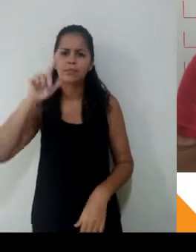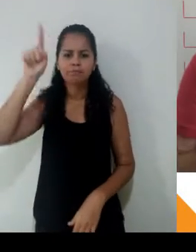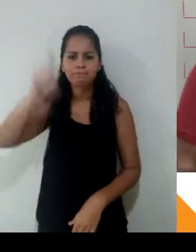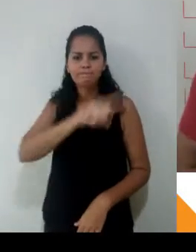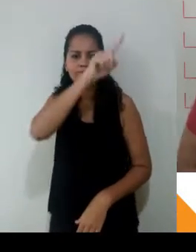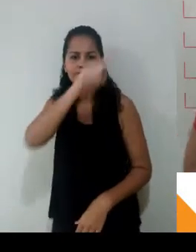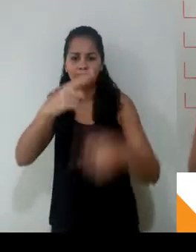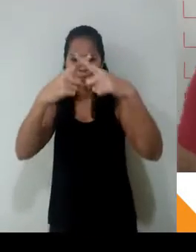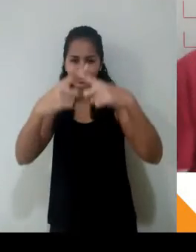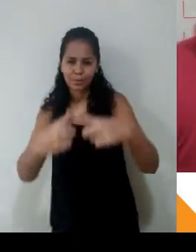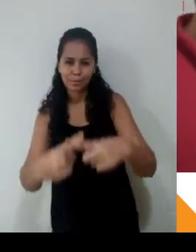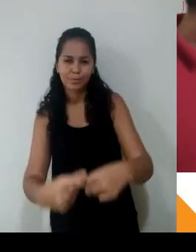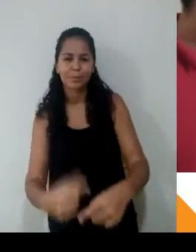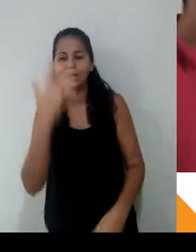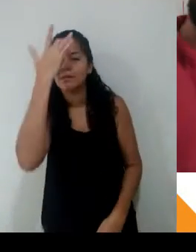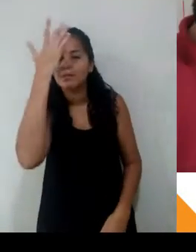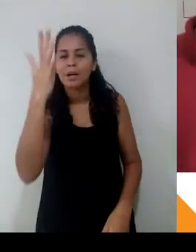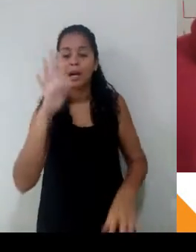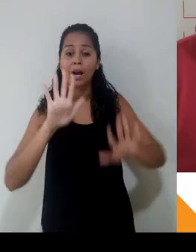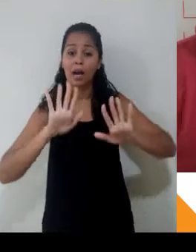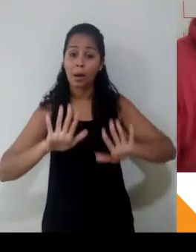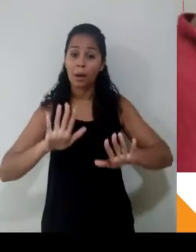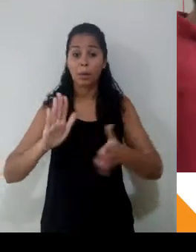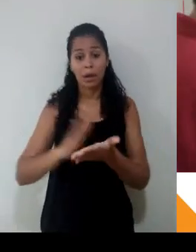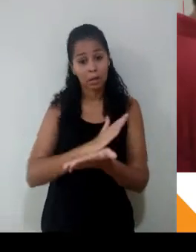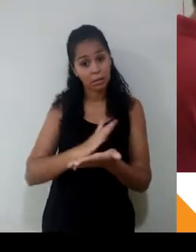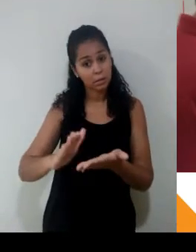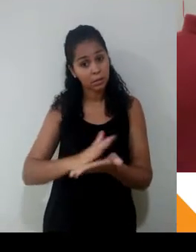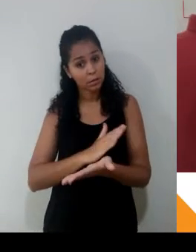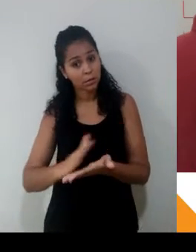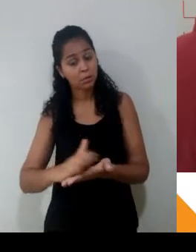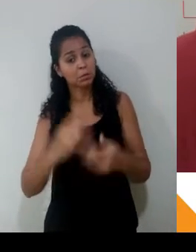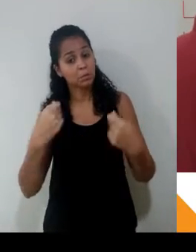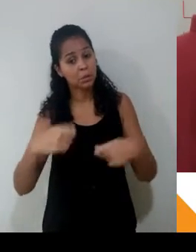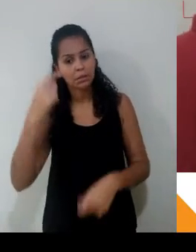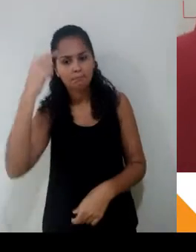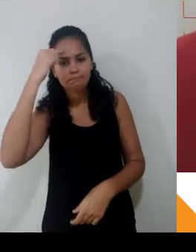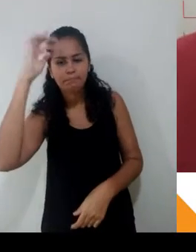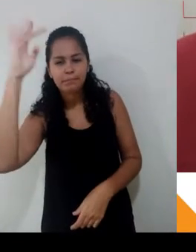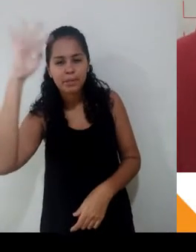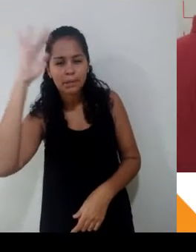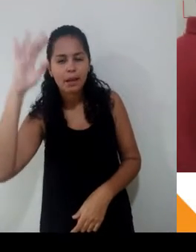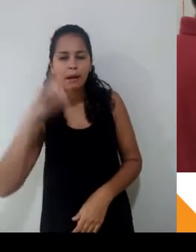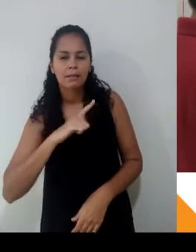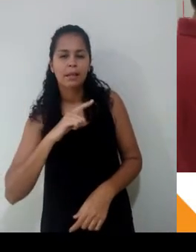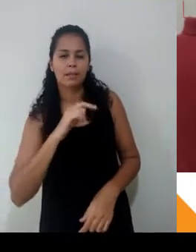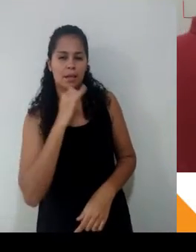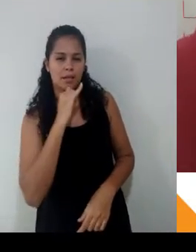vezes que a gente pode pensar. Por isso que a gente tem esses dois exemplinhos aqui. Dá uma olhada. Dois está pra sete, assim como dezesseis está pra x. Não